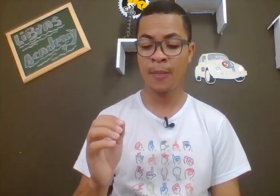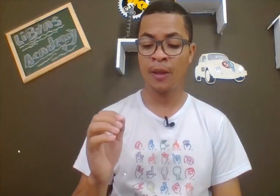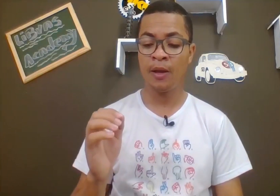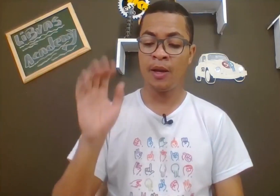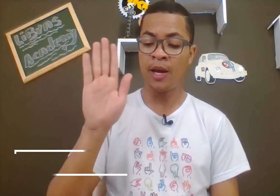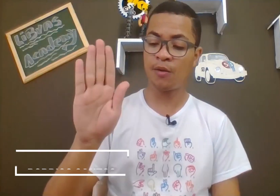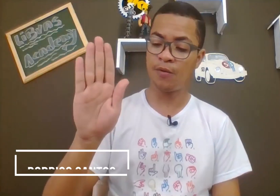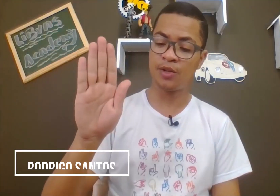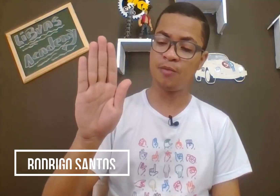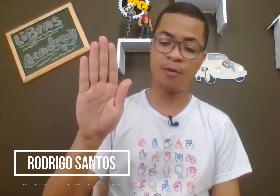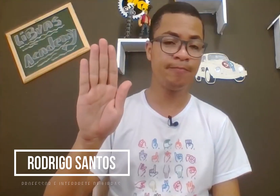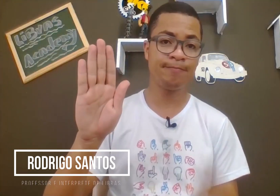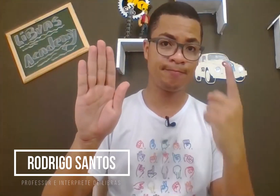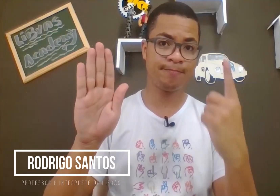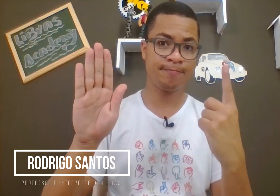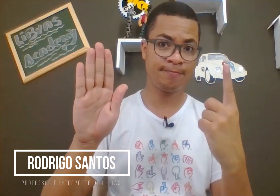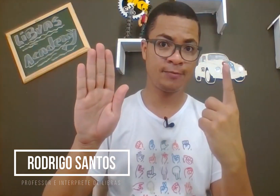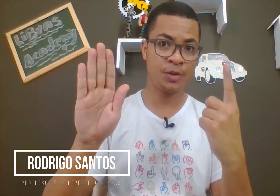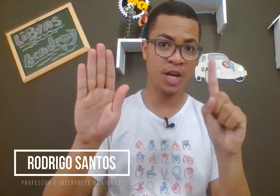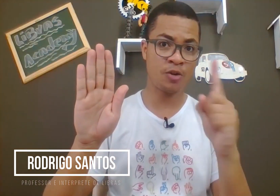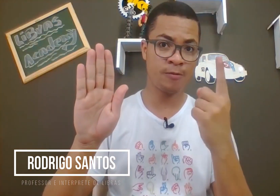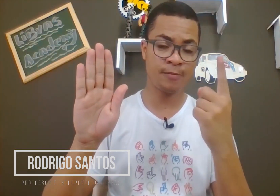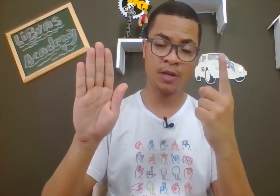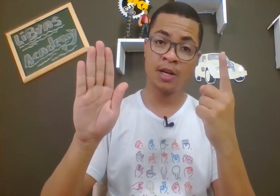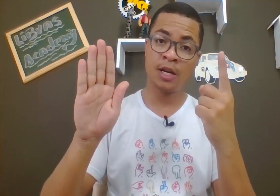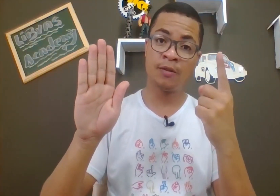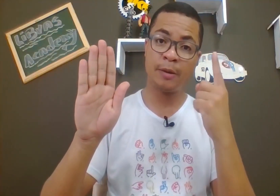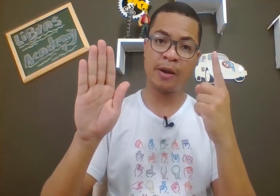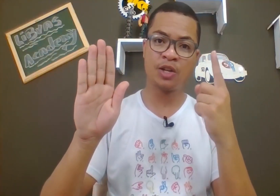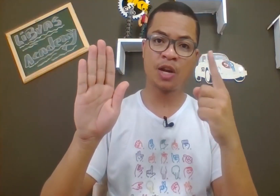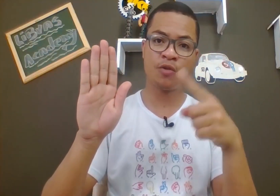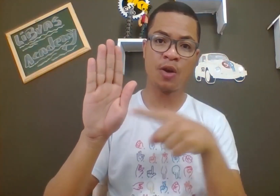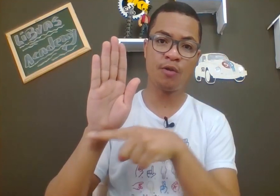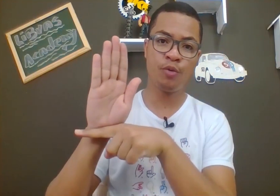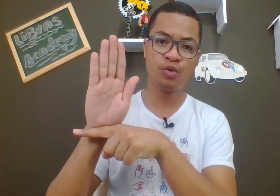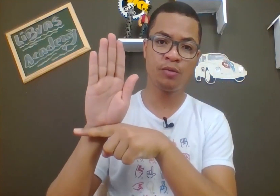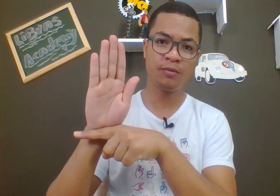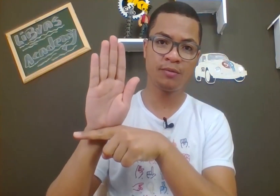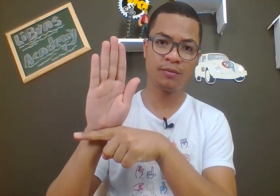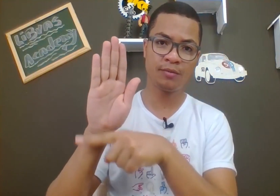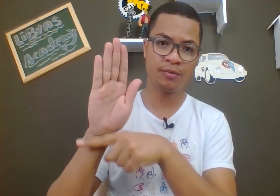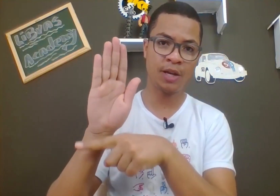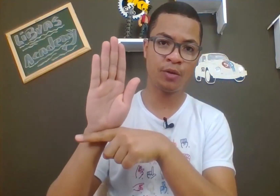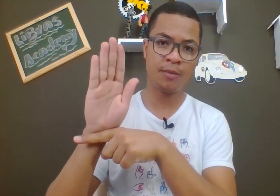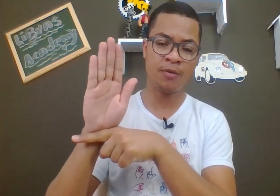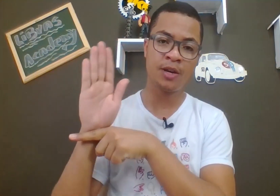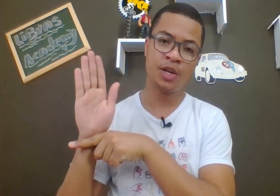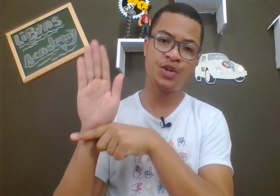Essa configuração de mão, indicador, você vai pegar o indicador, colocar no pulso da outra mão e